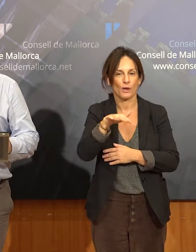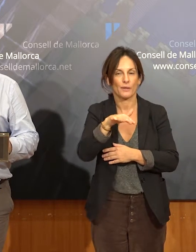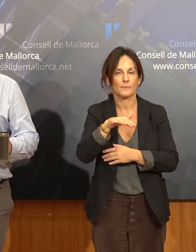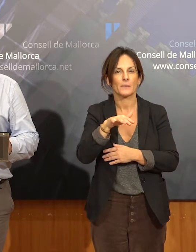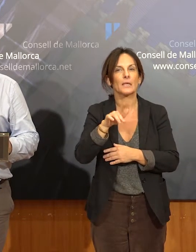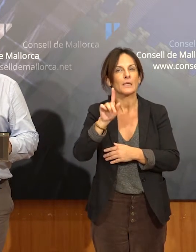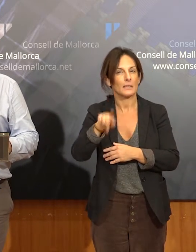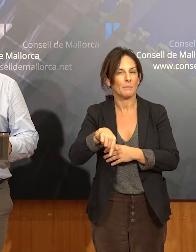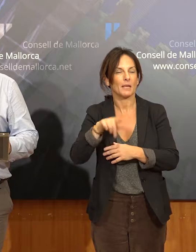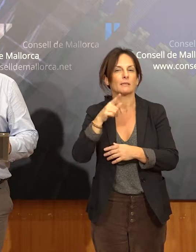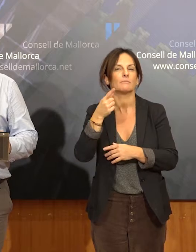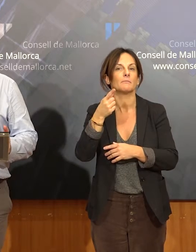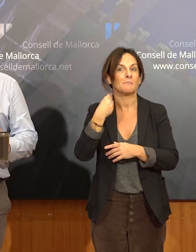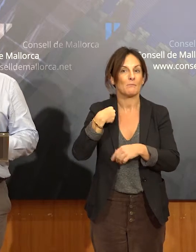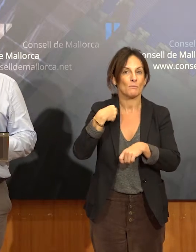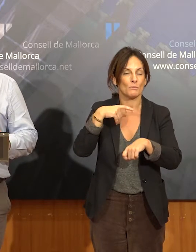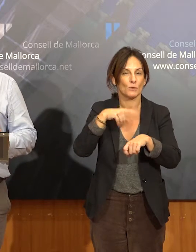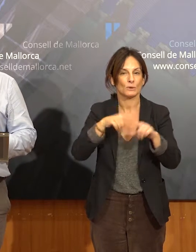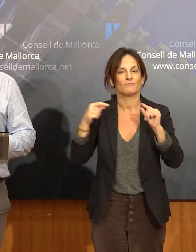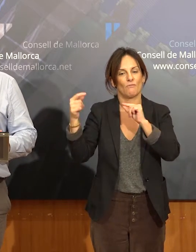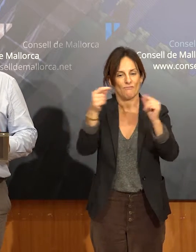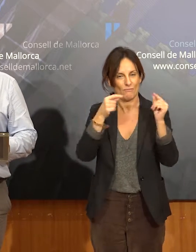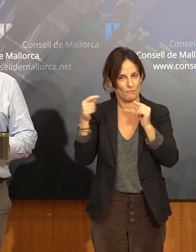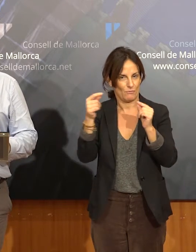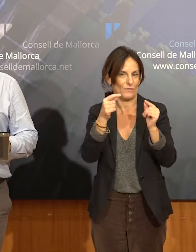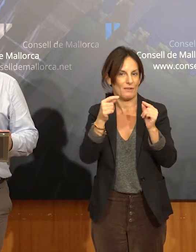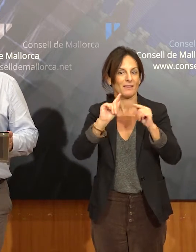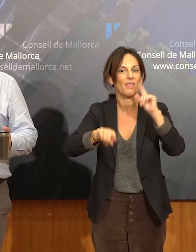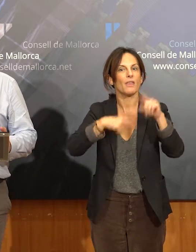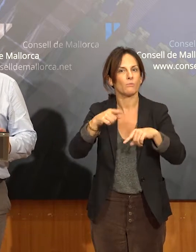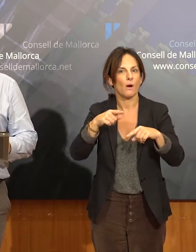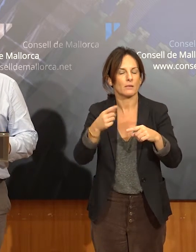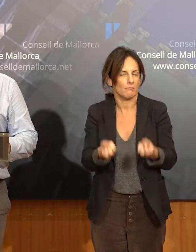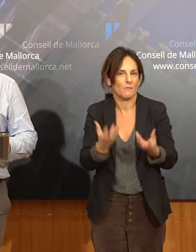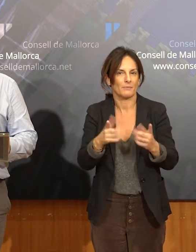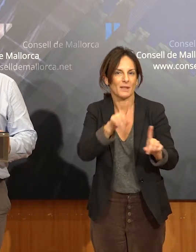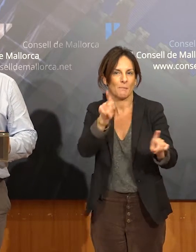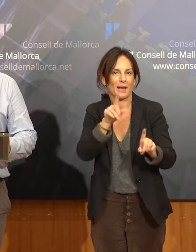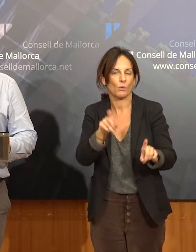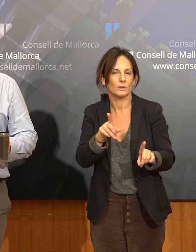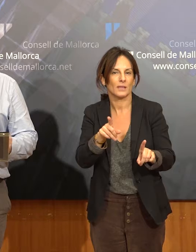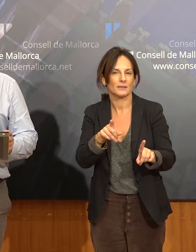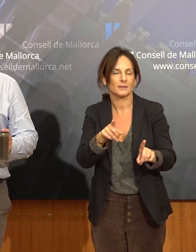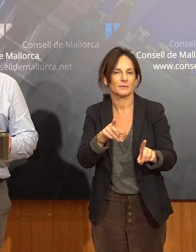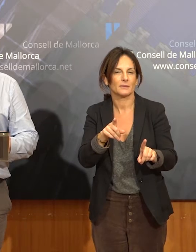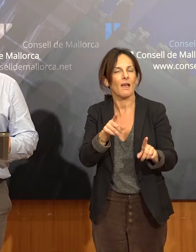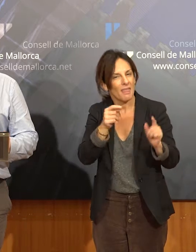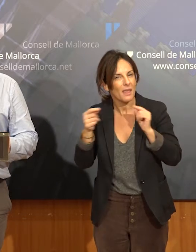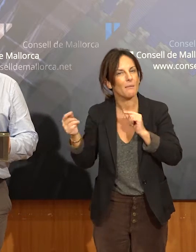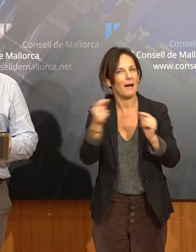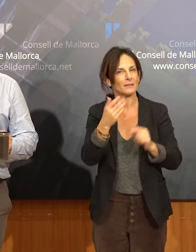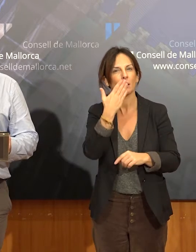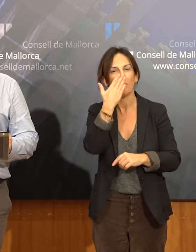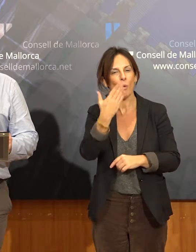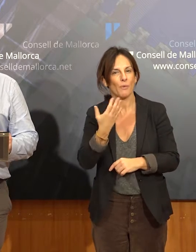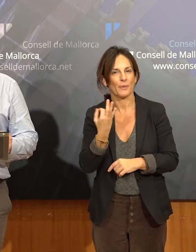preguntes i intentar respondre-les, encara que aquestes preguntes a vegades siguin incòmodes. No defugir el debat, encara que sigui